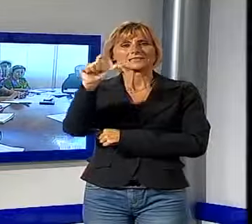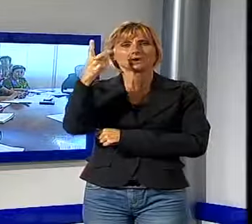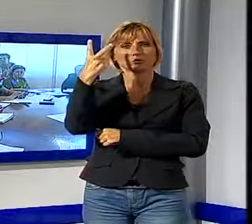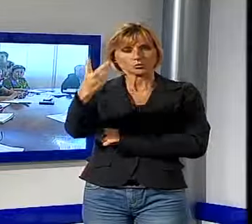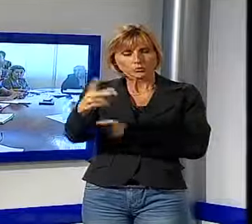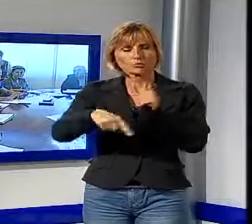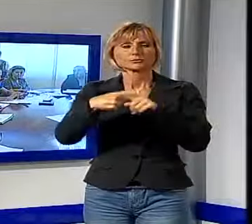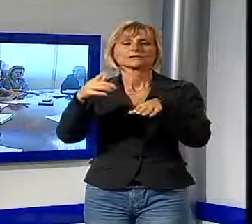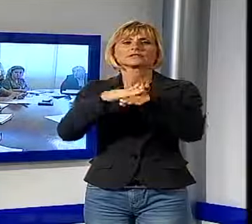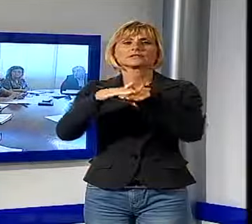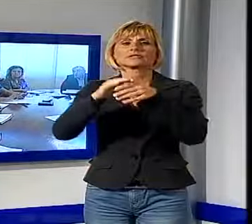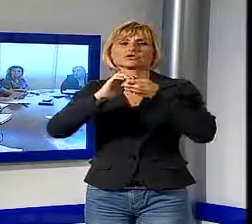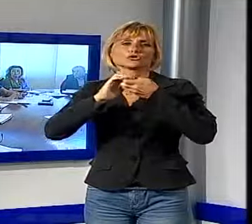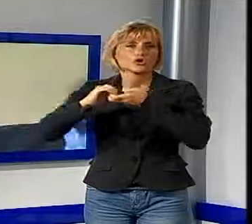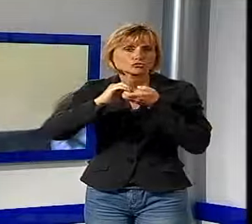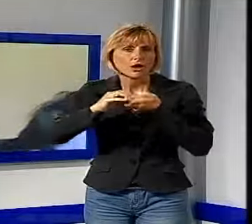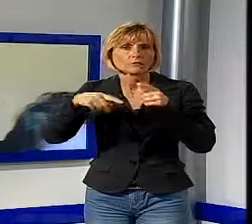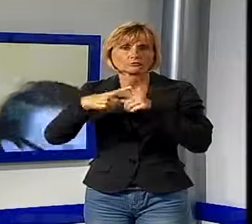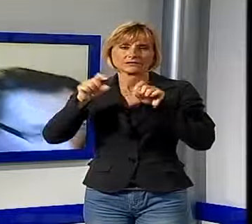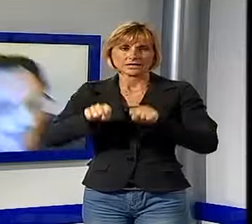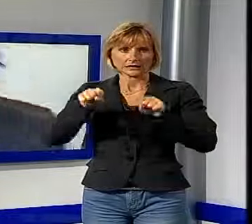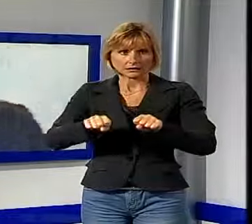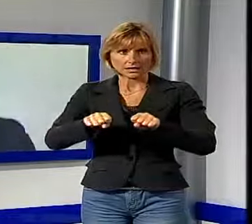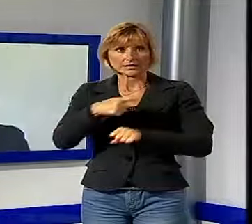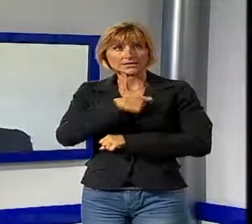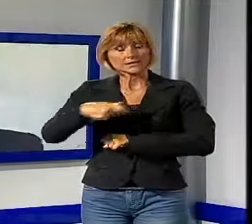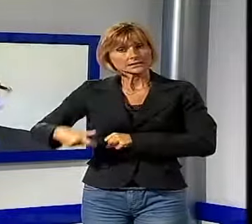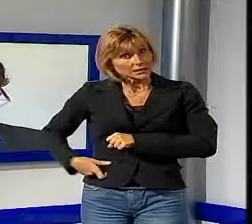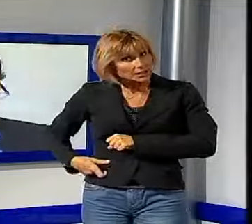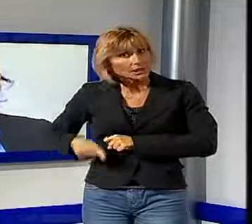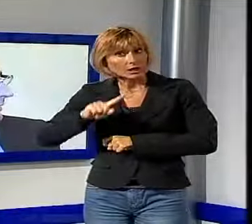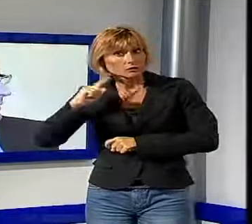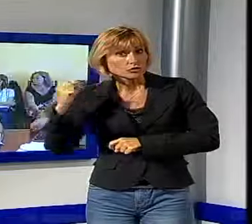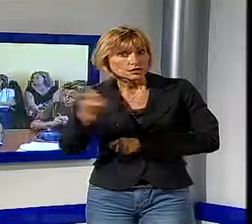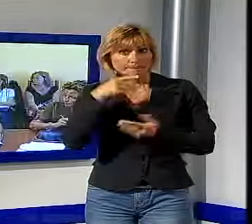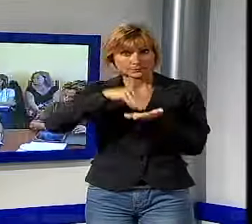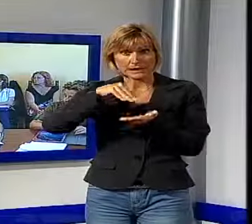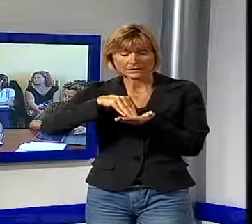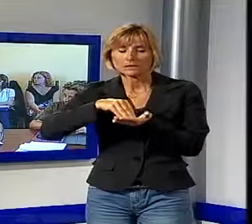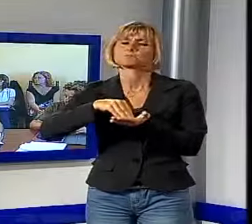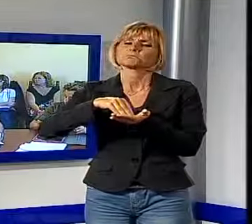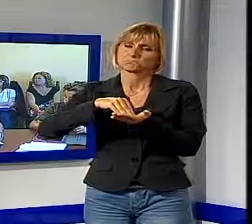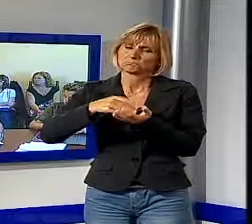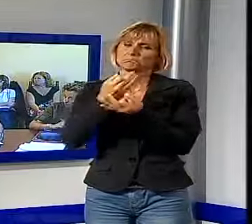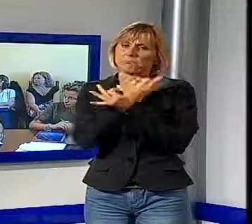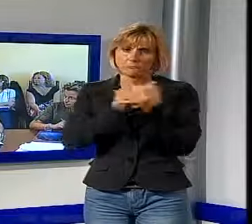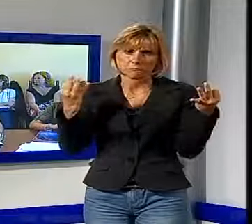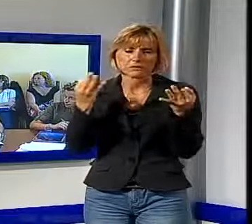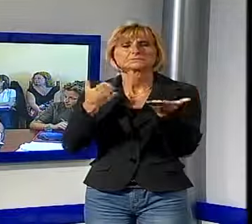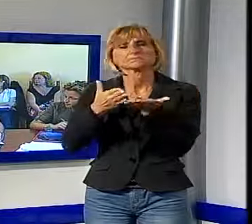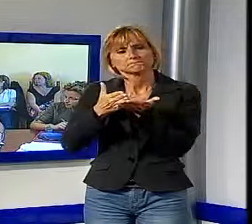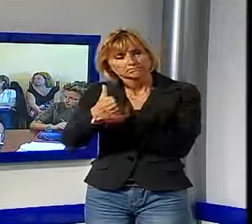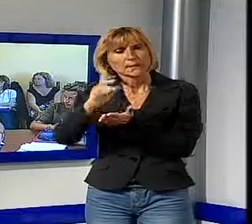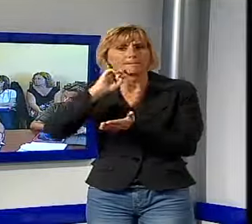servizi sociali e sanitari della Piana. I sindaci si sono trovati d'accordo, decidendo che la strada da percorrere sia questa